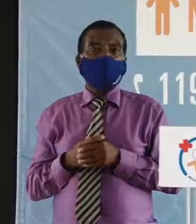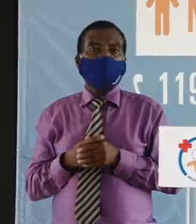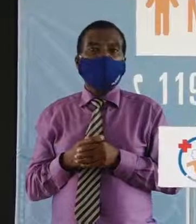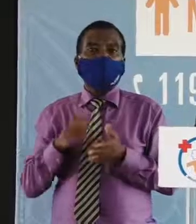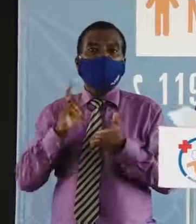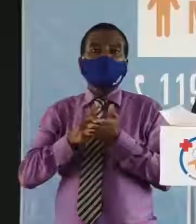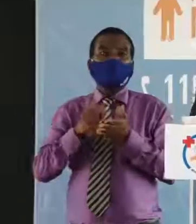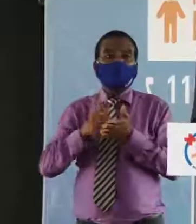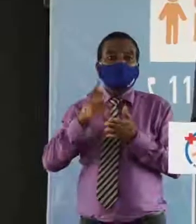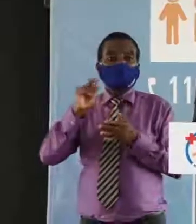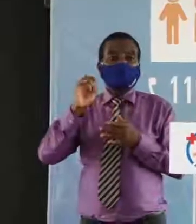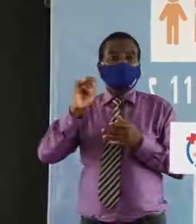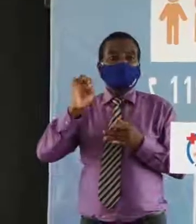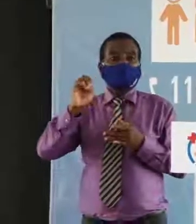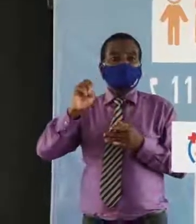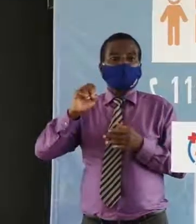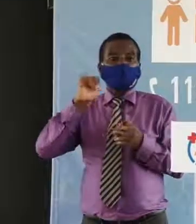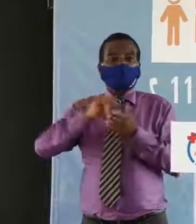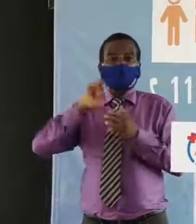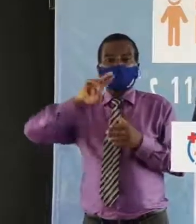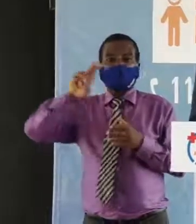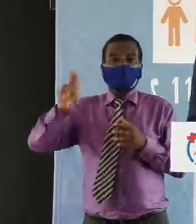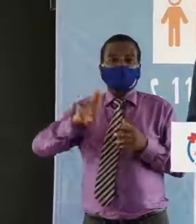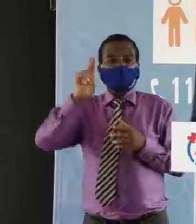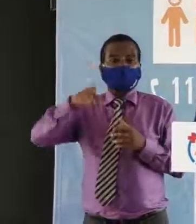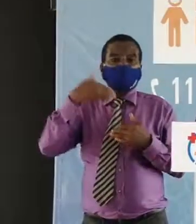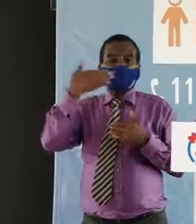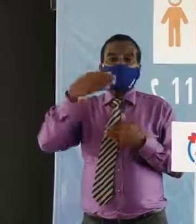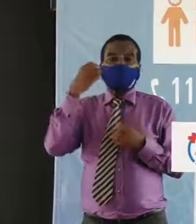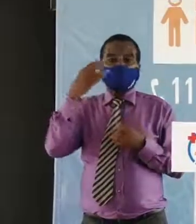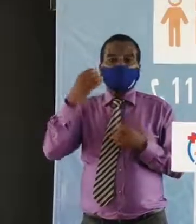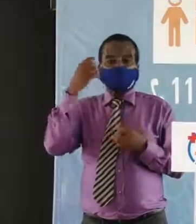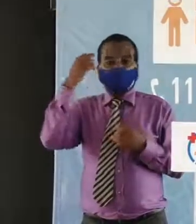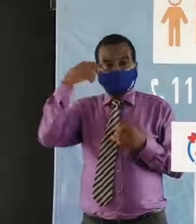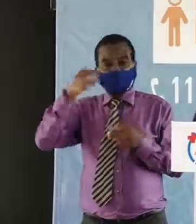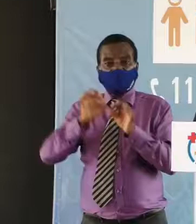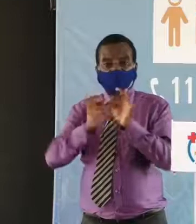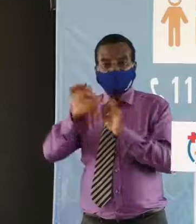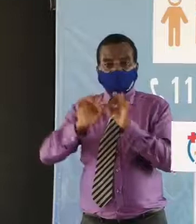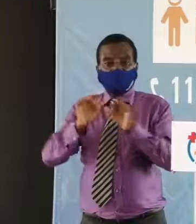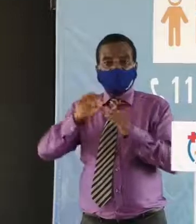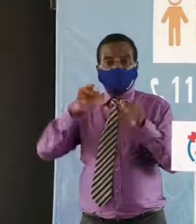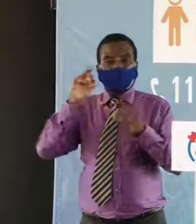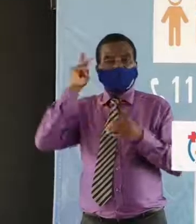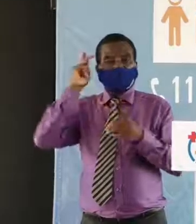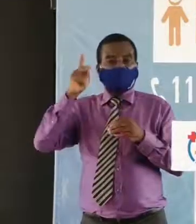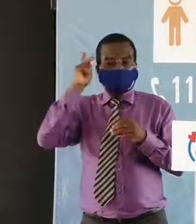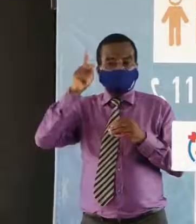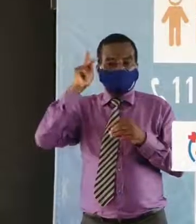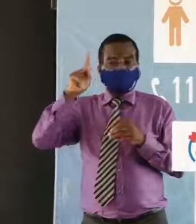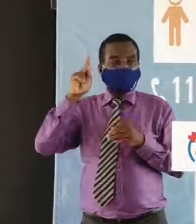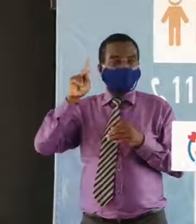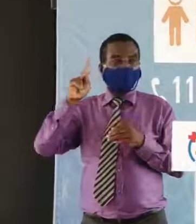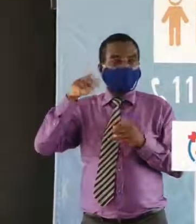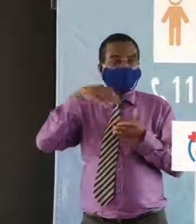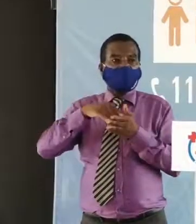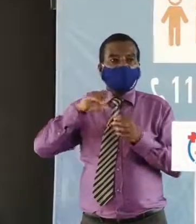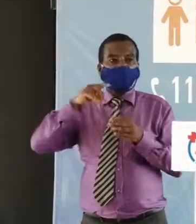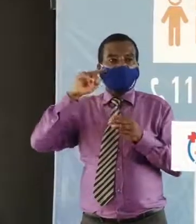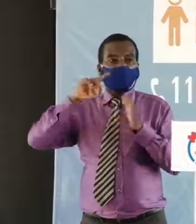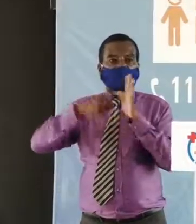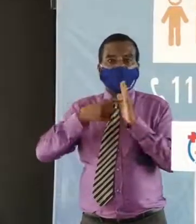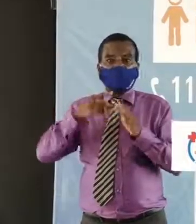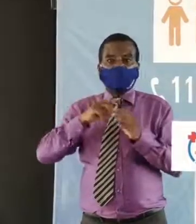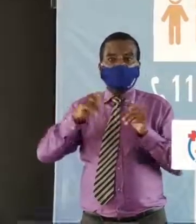docteur Kouassi c'était utile c'était très très utile merci beaucoup pour cette explication pour cette pédagogie encore une fois